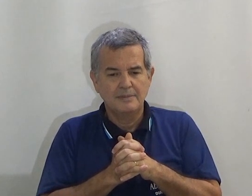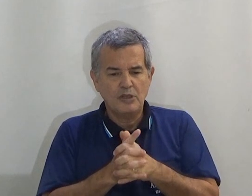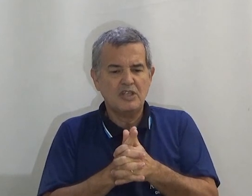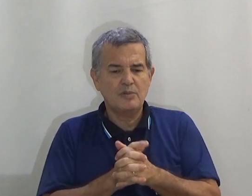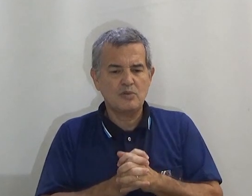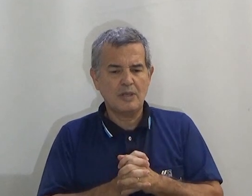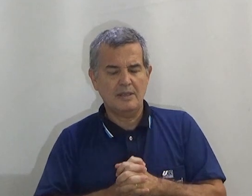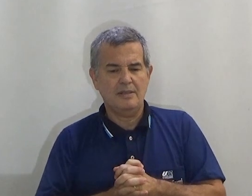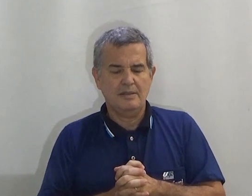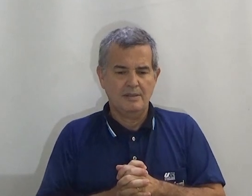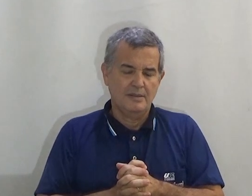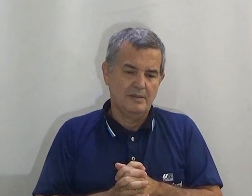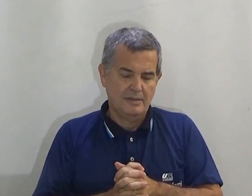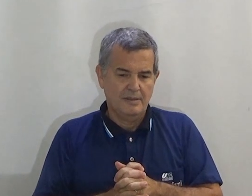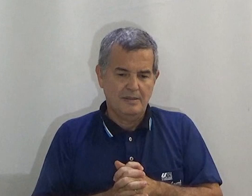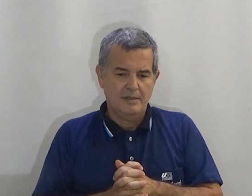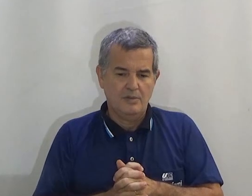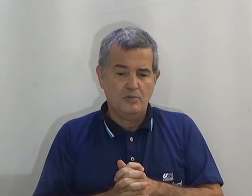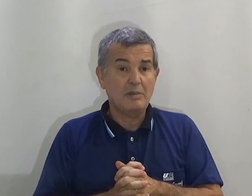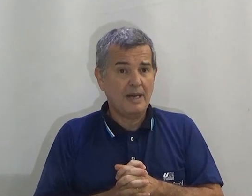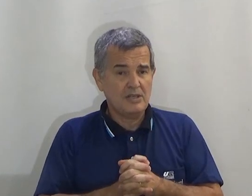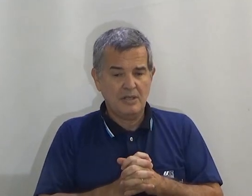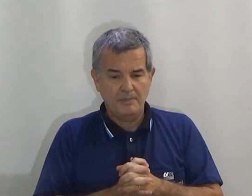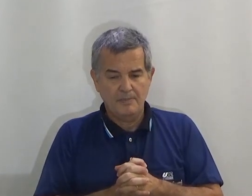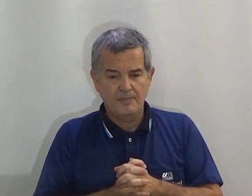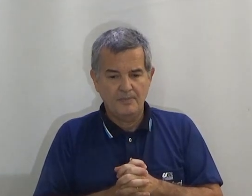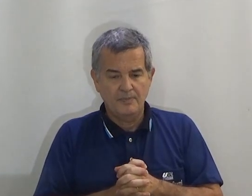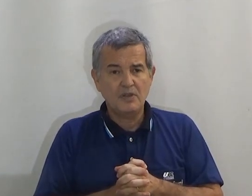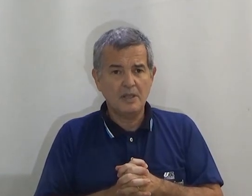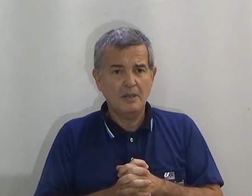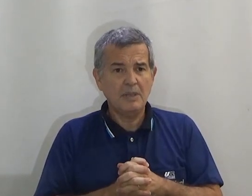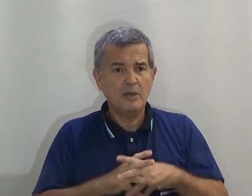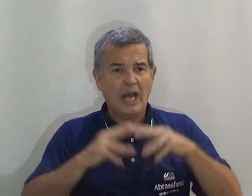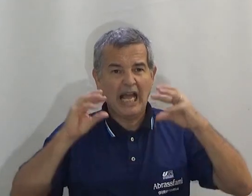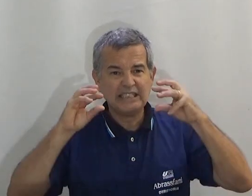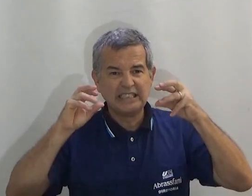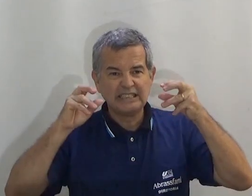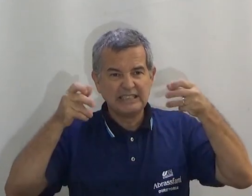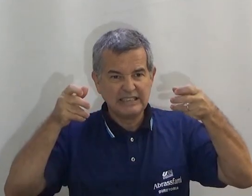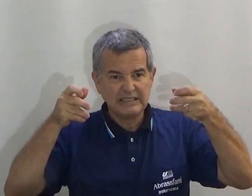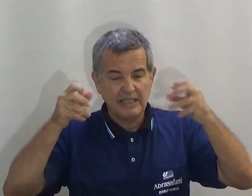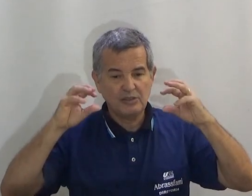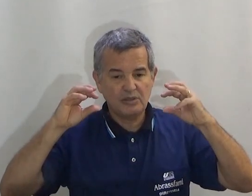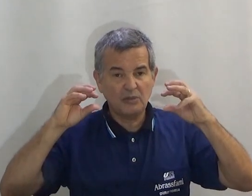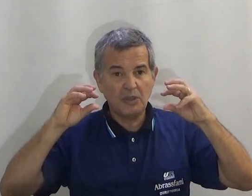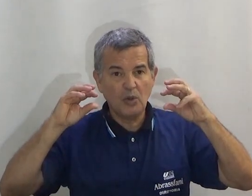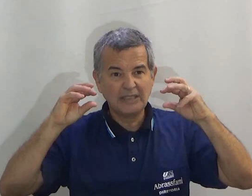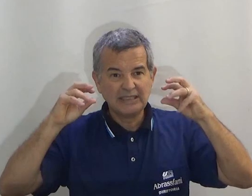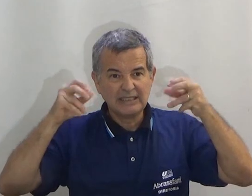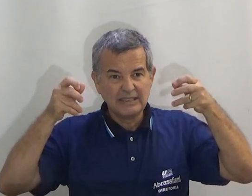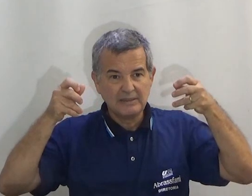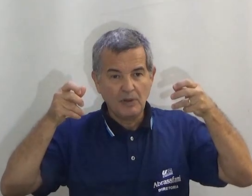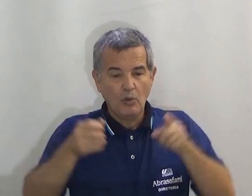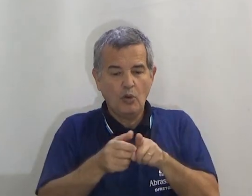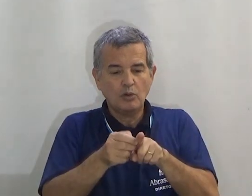Nós temos uma imagem de milho. Este é o sinal de milho.